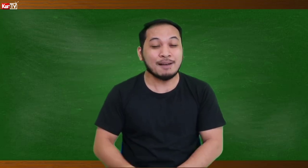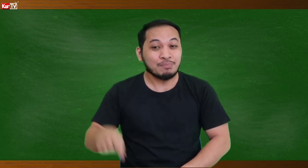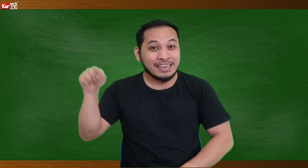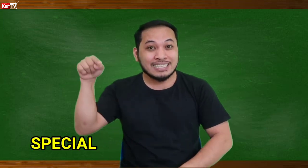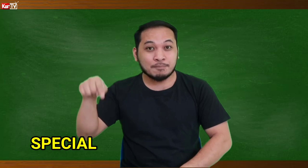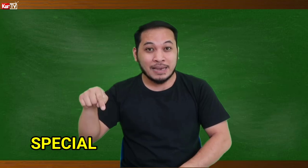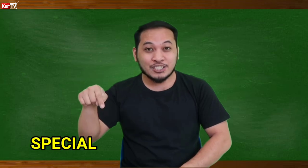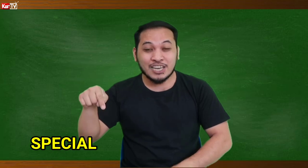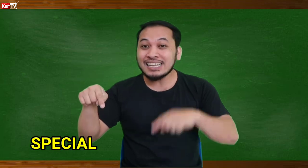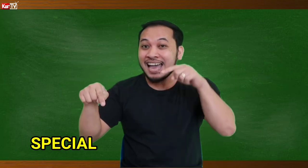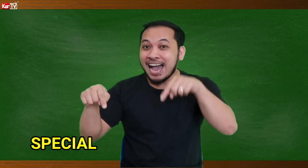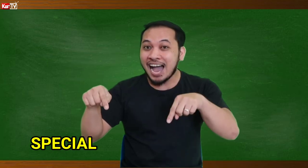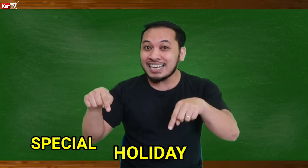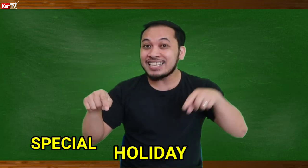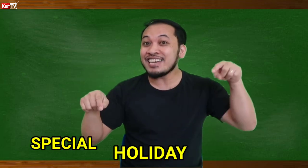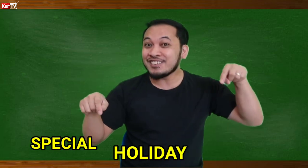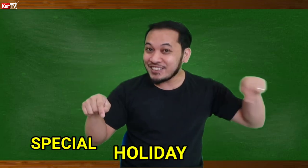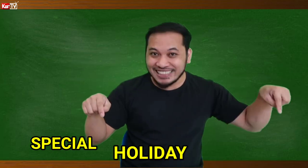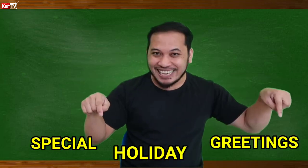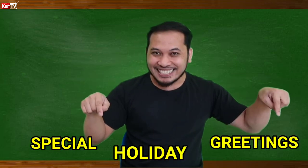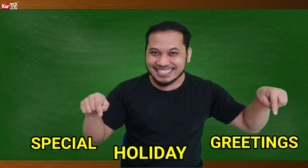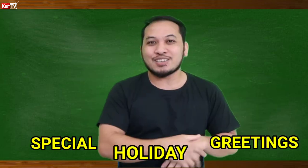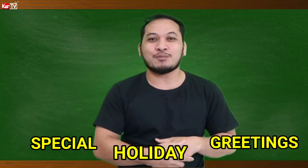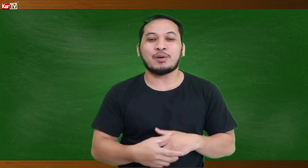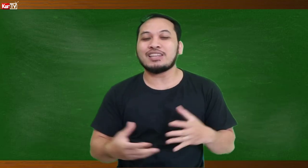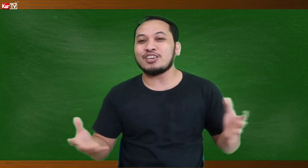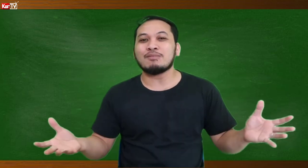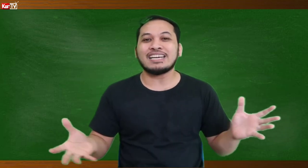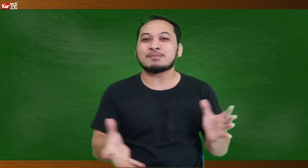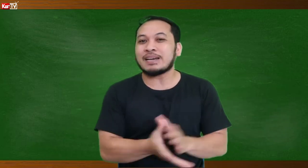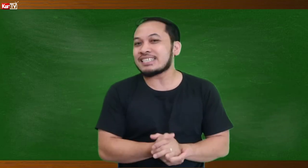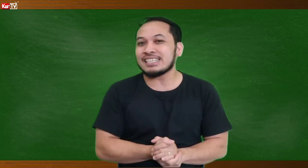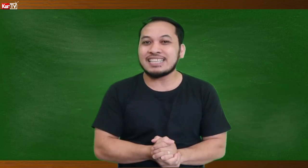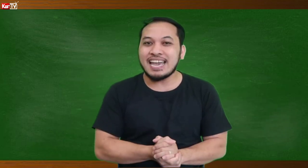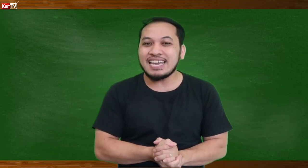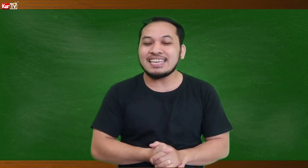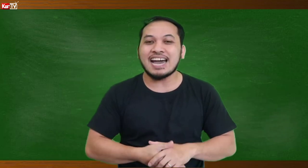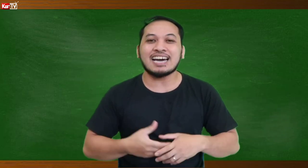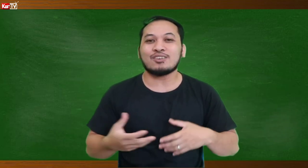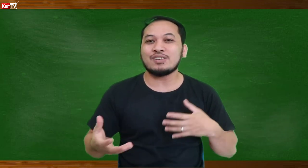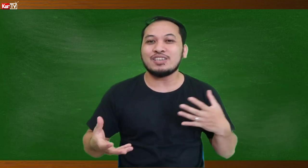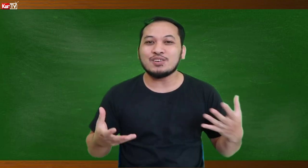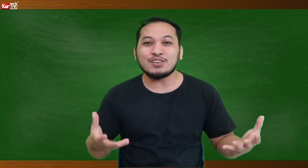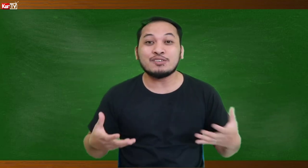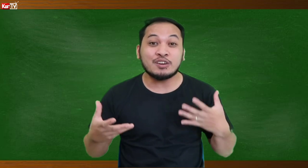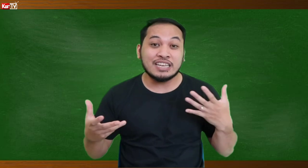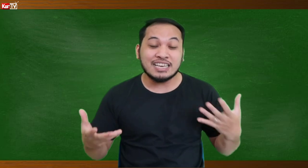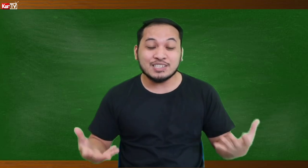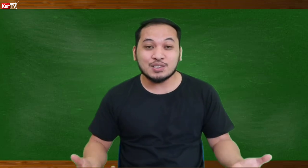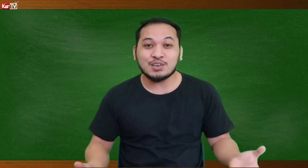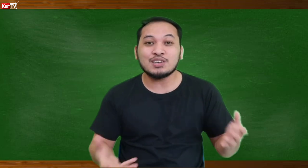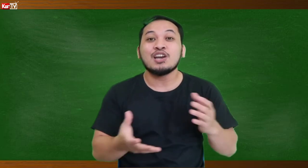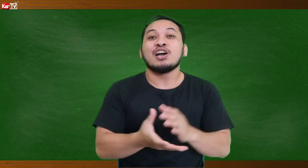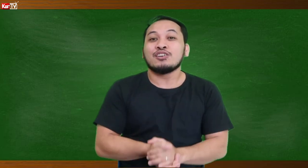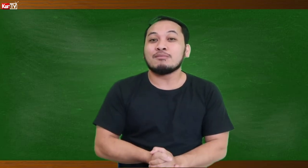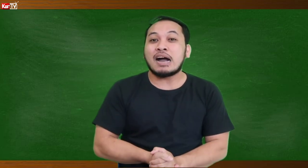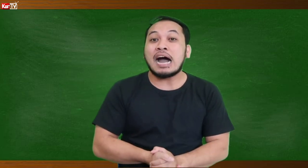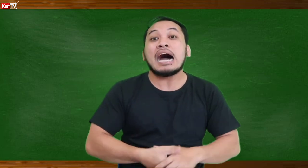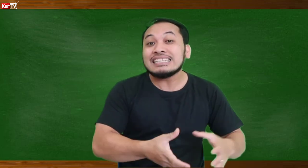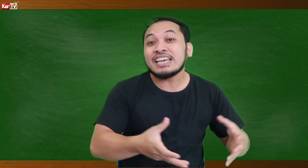special holiday greetings. So pwede nyo mga special day na araw ninyo, yung greetings doon, yung mga holiday